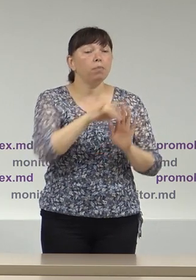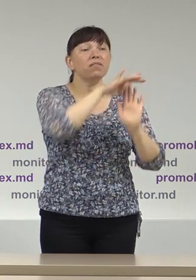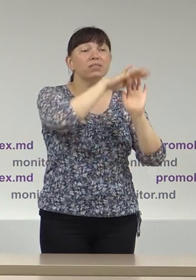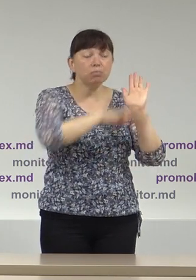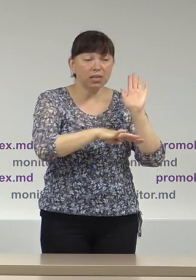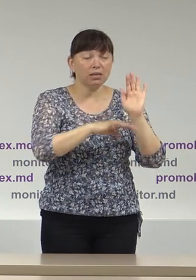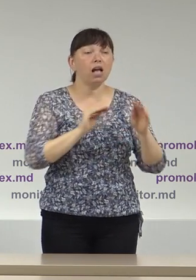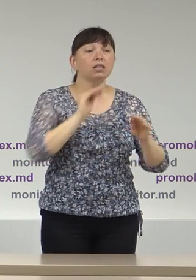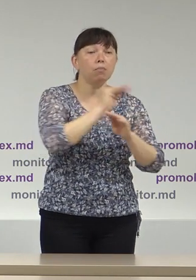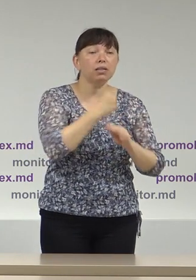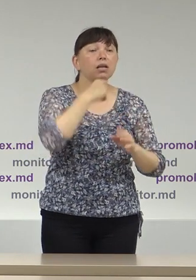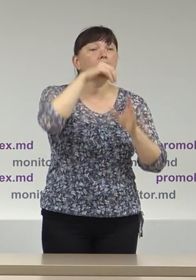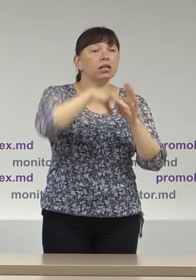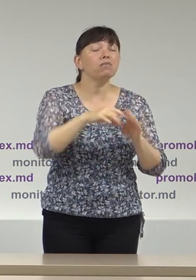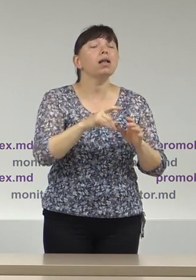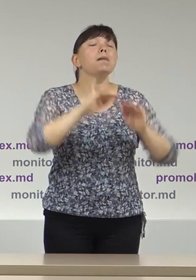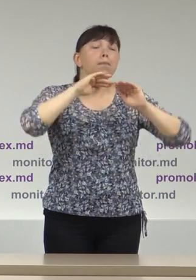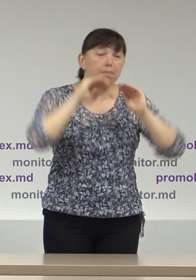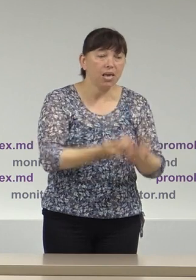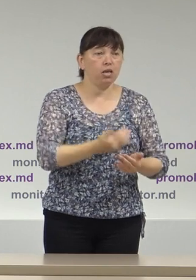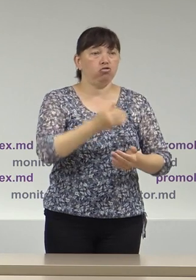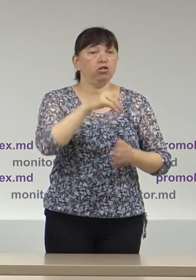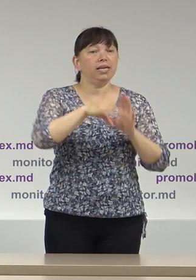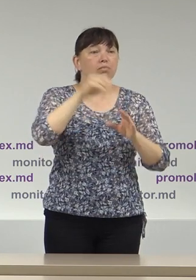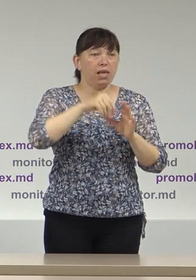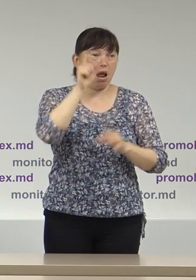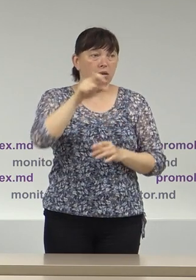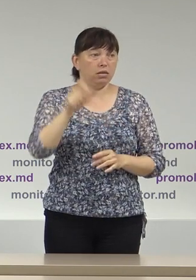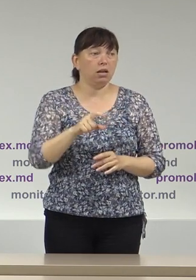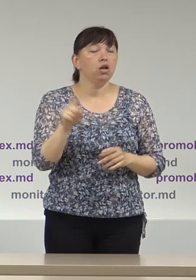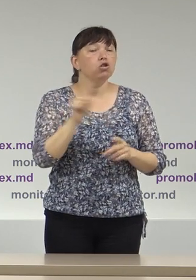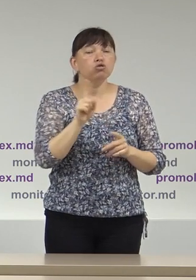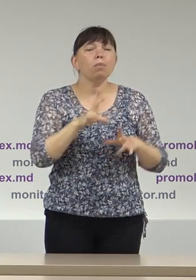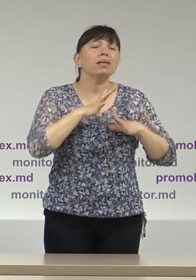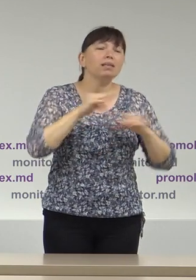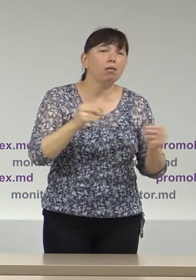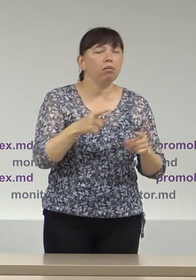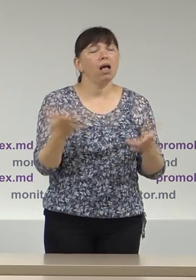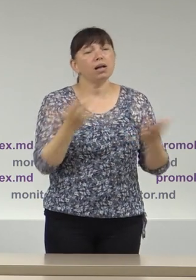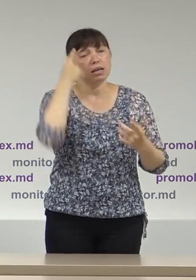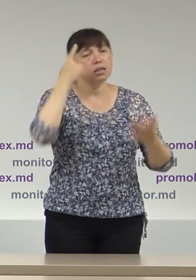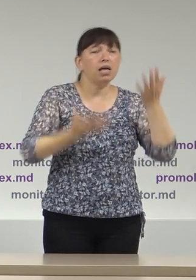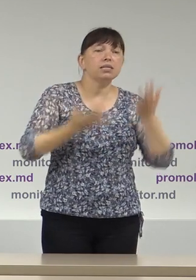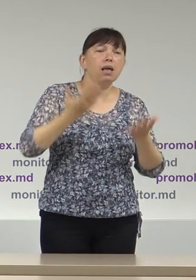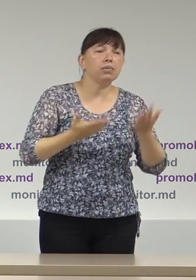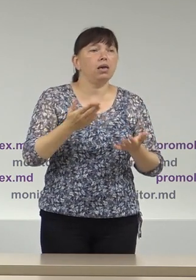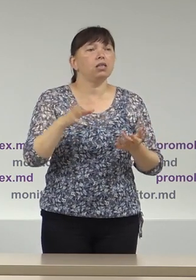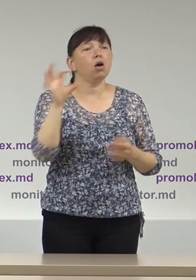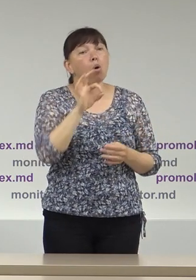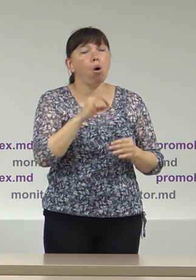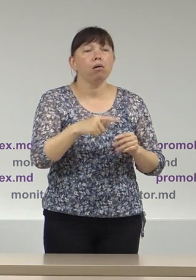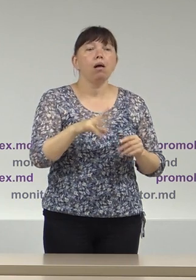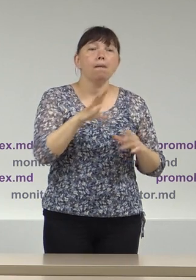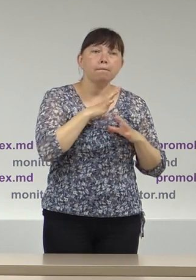suplimentare să voteze cât mai puțin alegători pentru a explude oriși bănuieli cu privire la